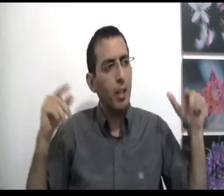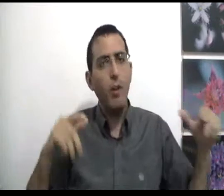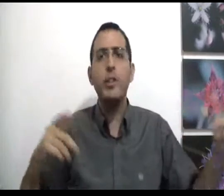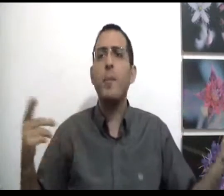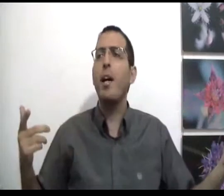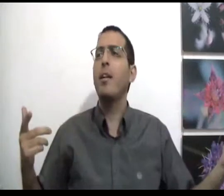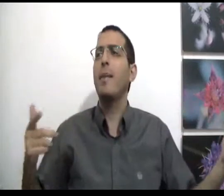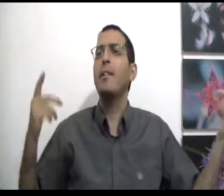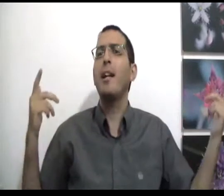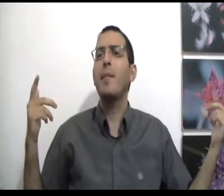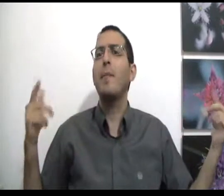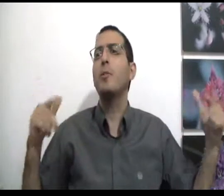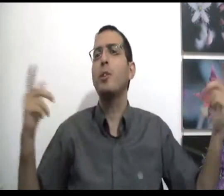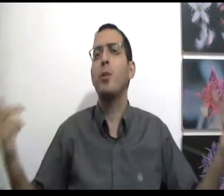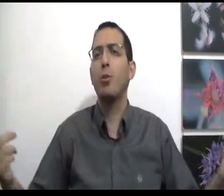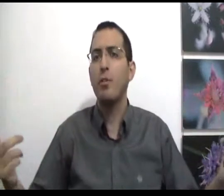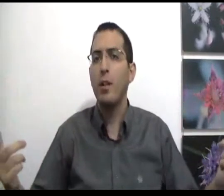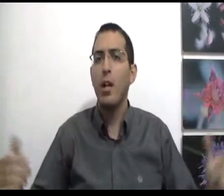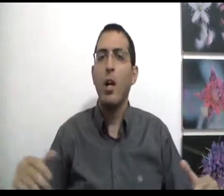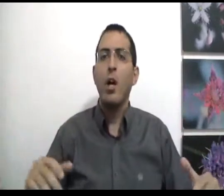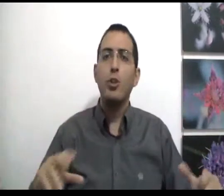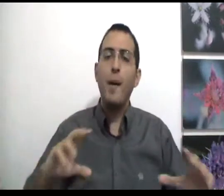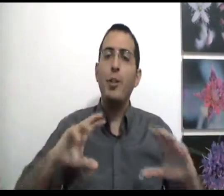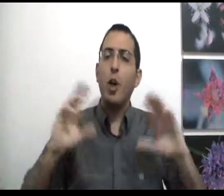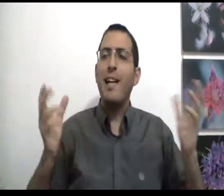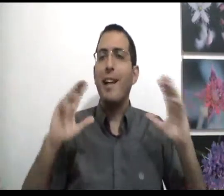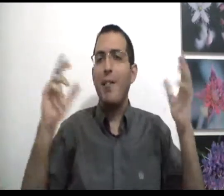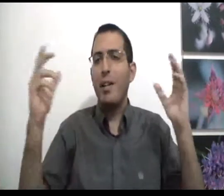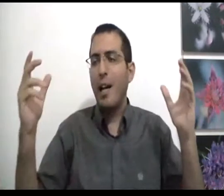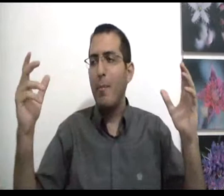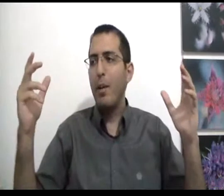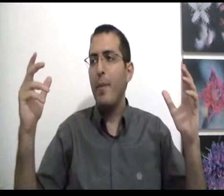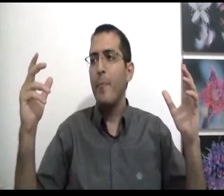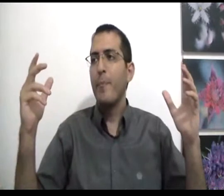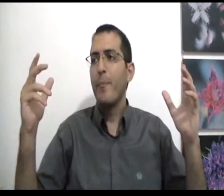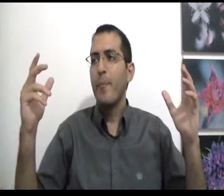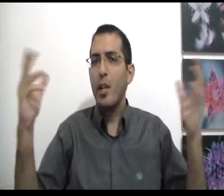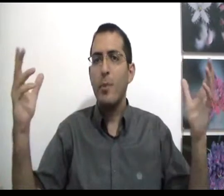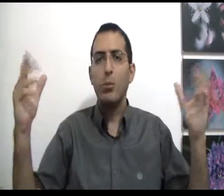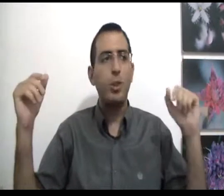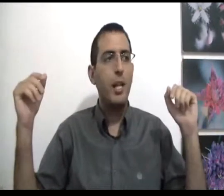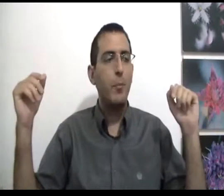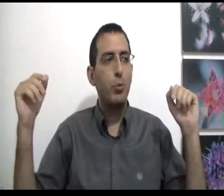נכון, יש גם רע למה אתה עלים? למה אתה עושה כל טוב? זאת אומרת, כל הגדרה והגדרה בעולם יש בסוג של אלימות